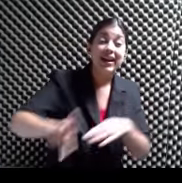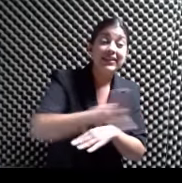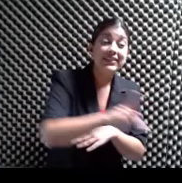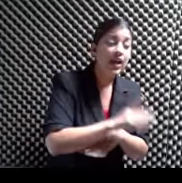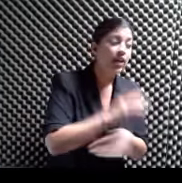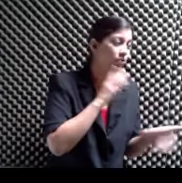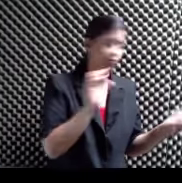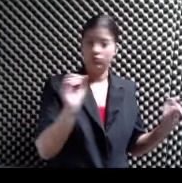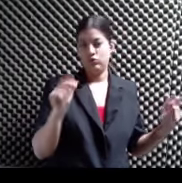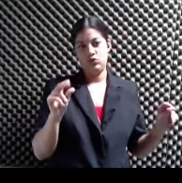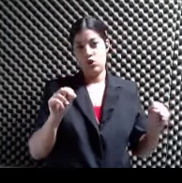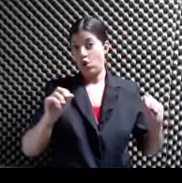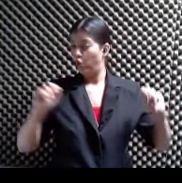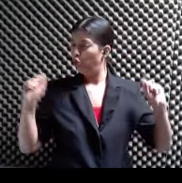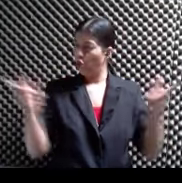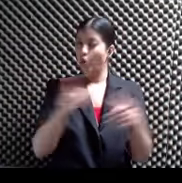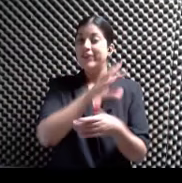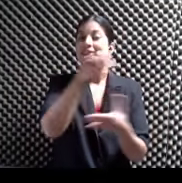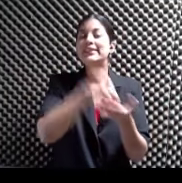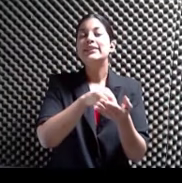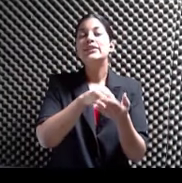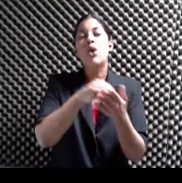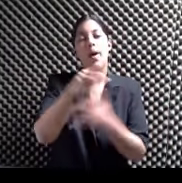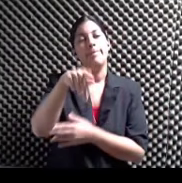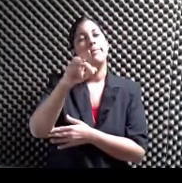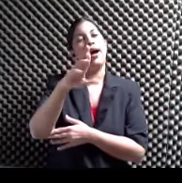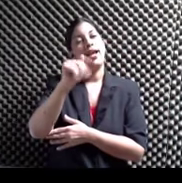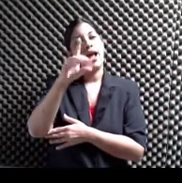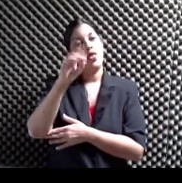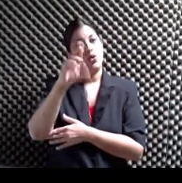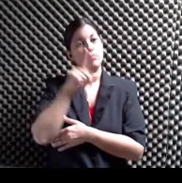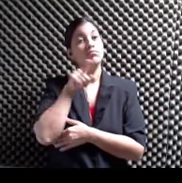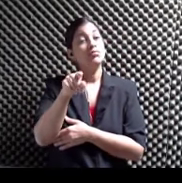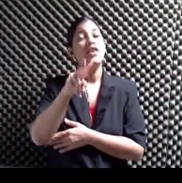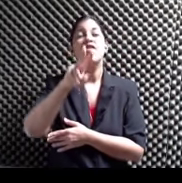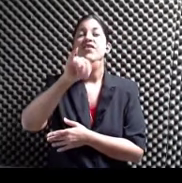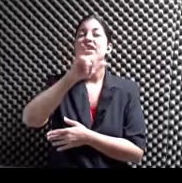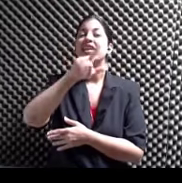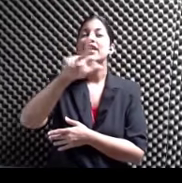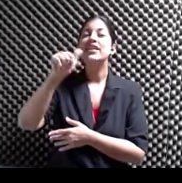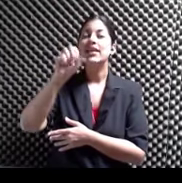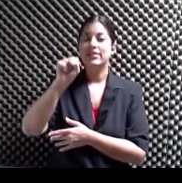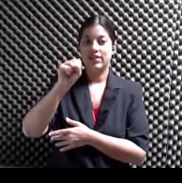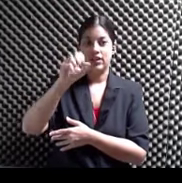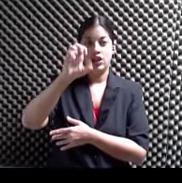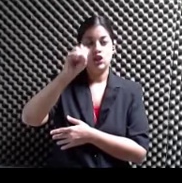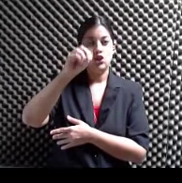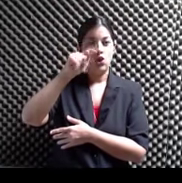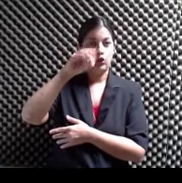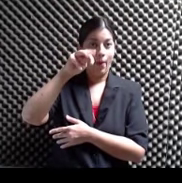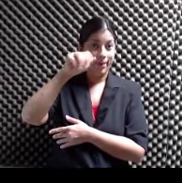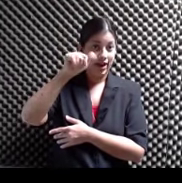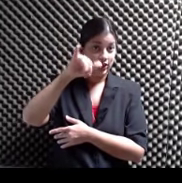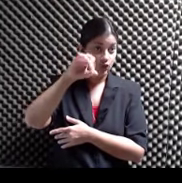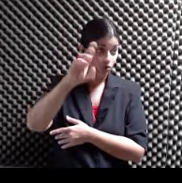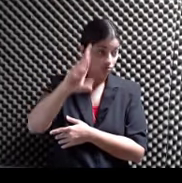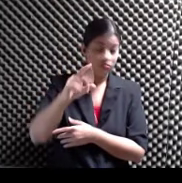facilidades del parador Exacto En las facilidades del parador Villas de Sotomayor Ah pues ya lo saben Entonces el pueblo está allí Y las personas que vayan Y